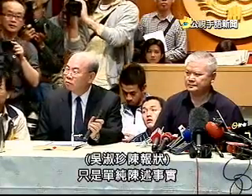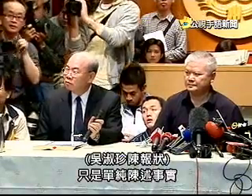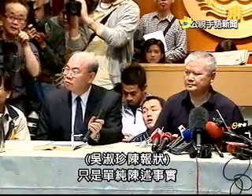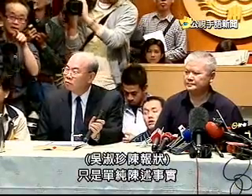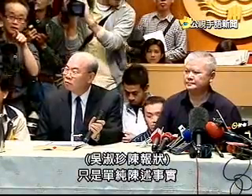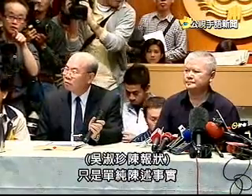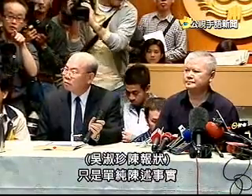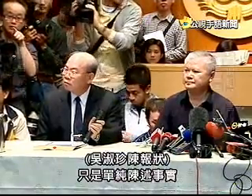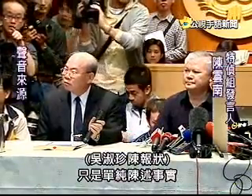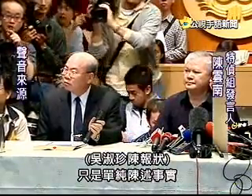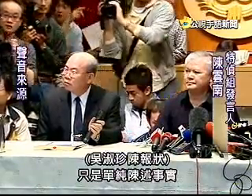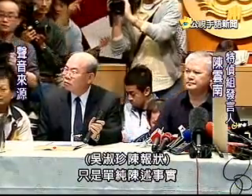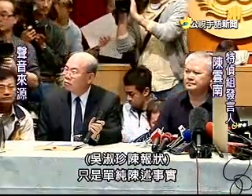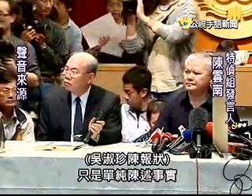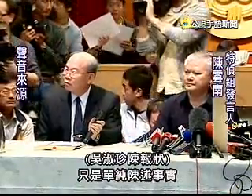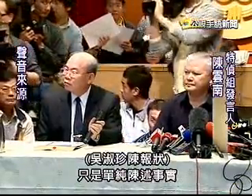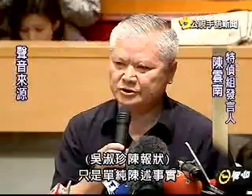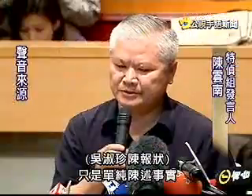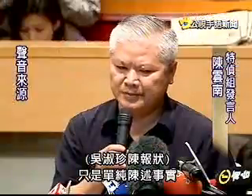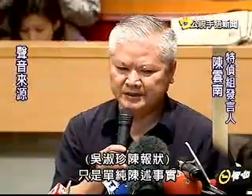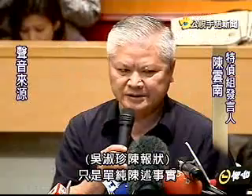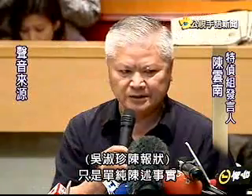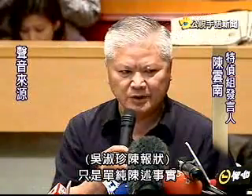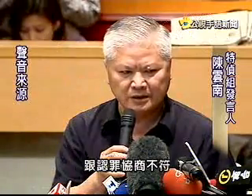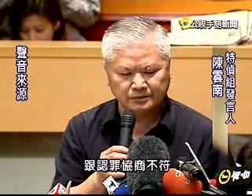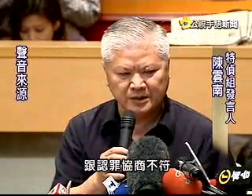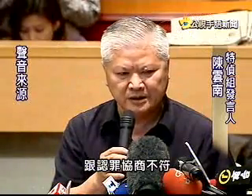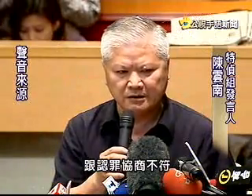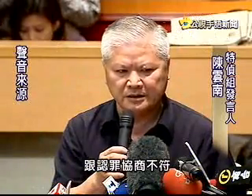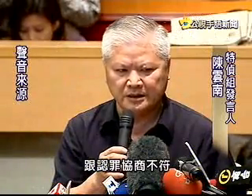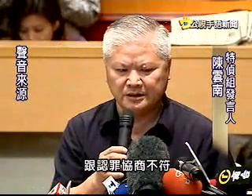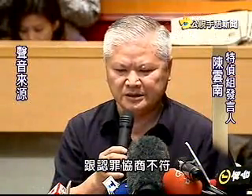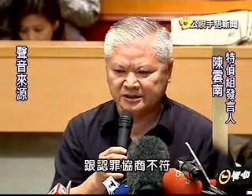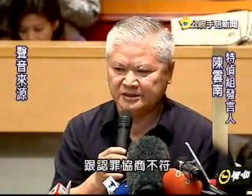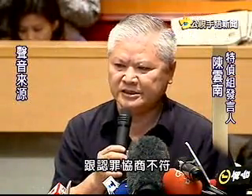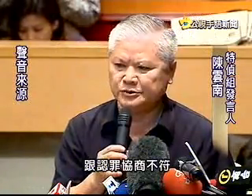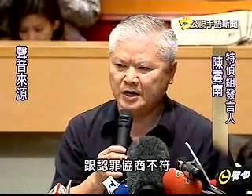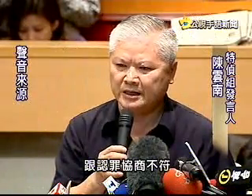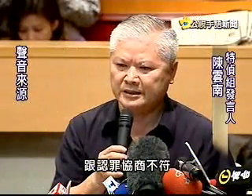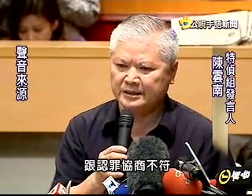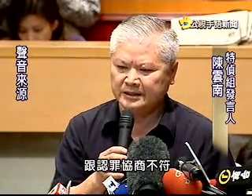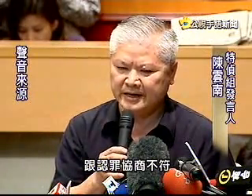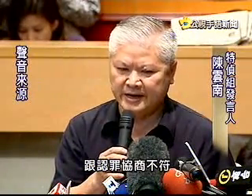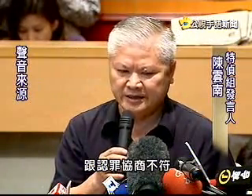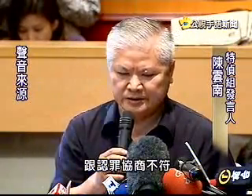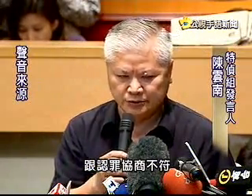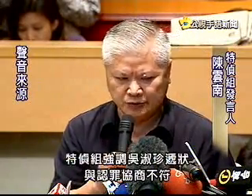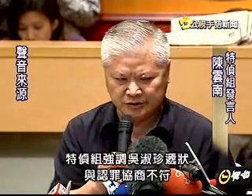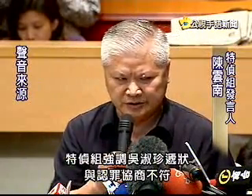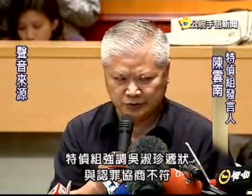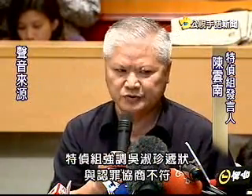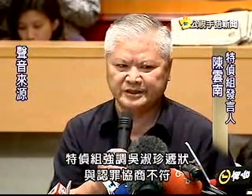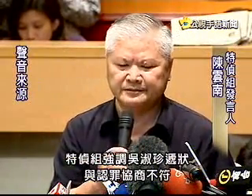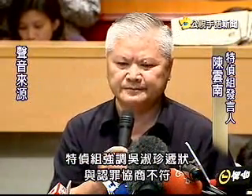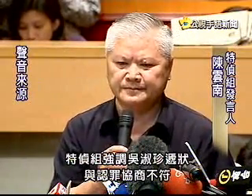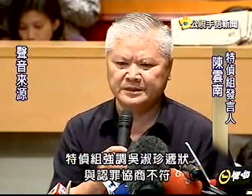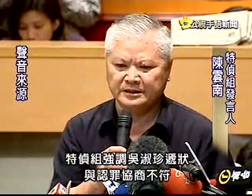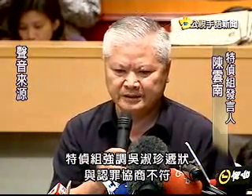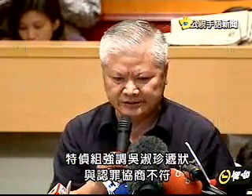征组强